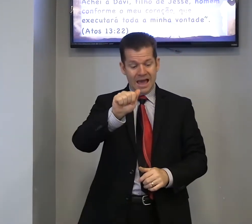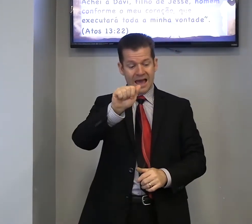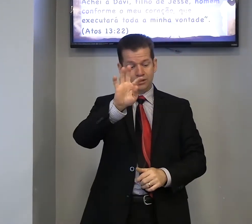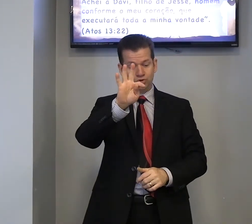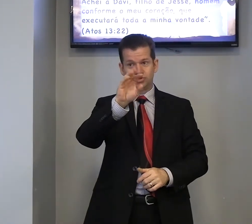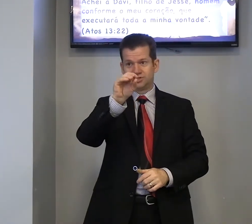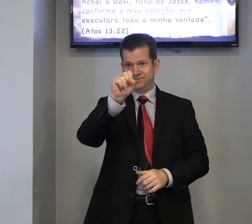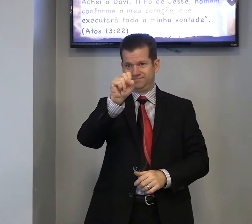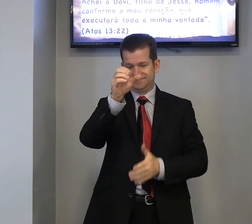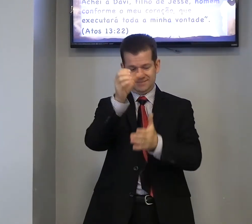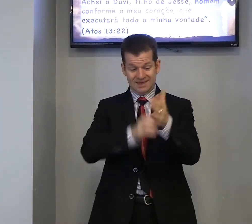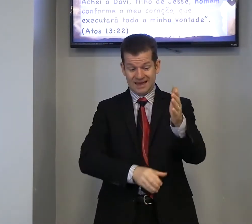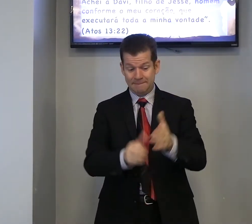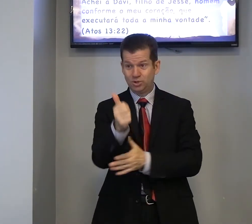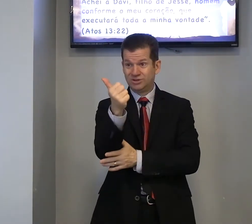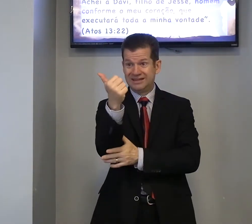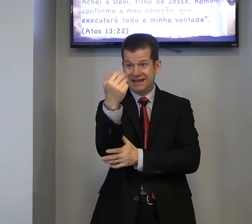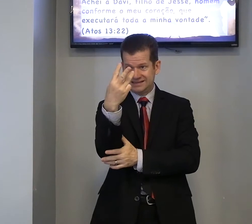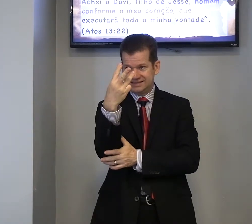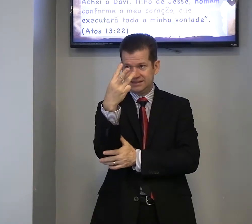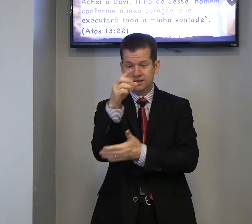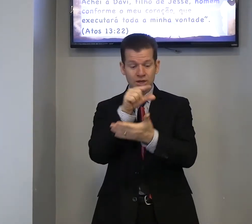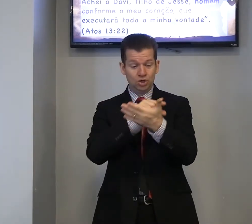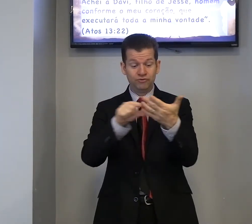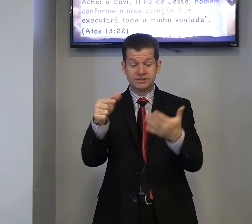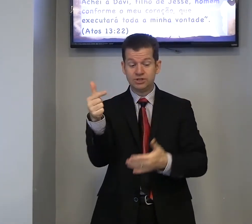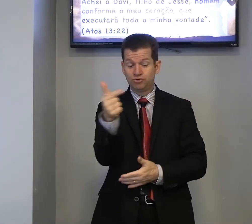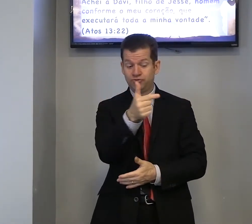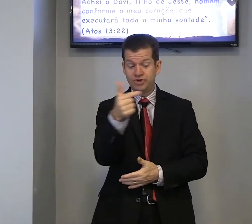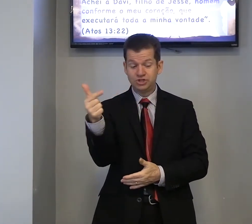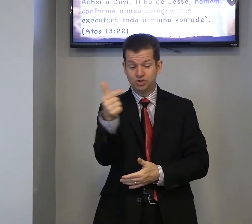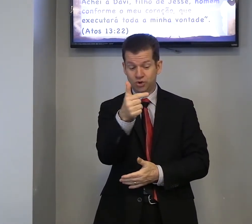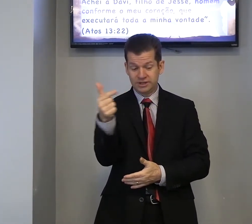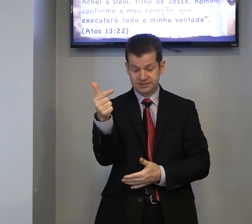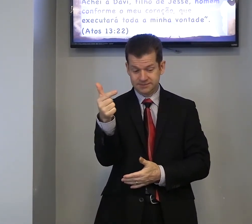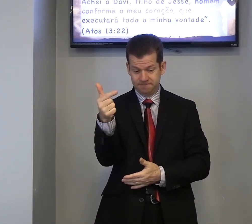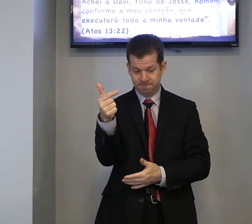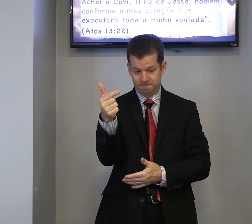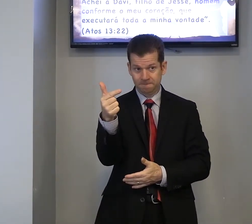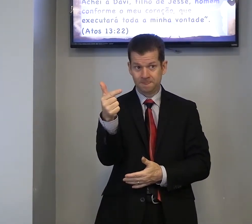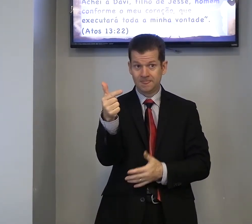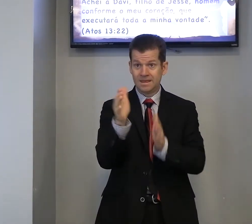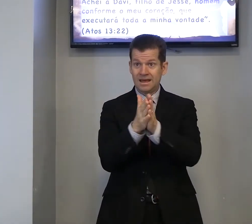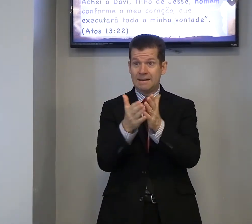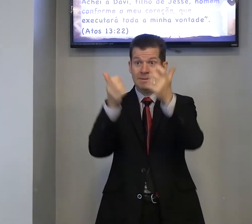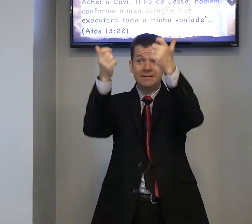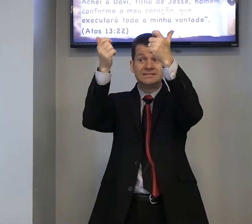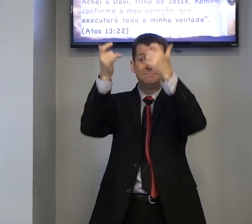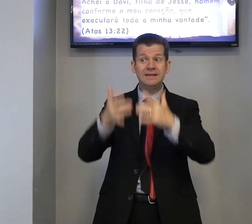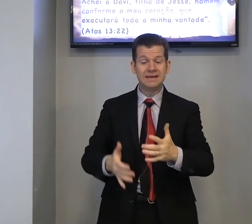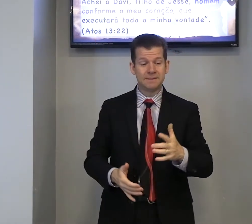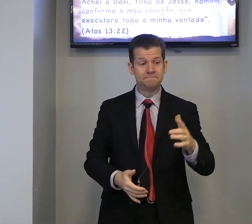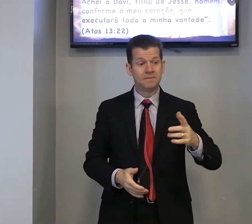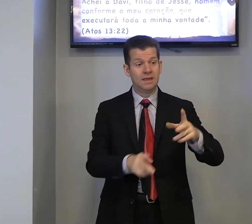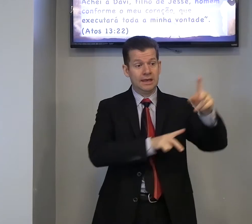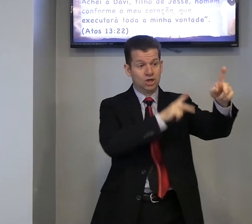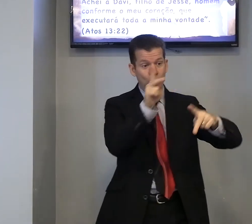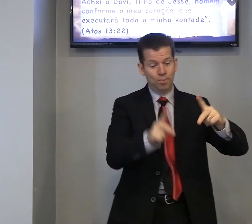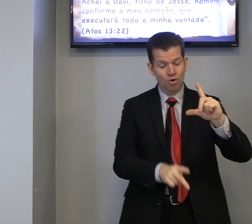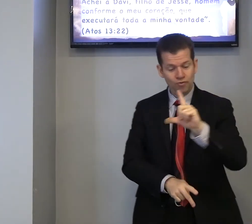Atos, capítulo 13, versículo 22, a Bíblia explica, que o povo,